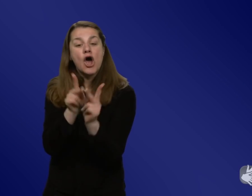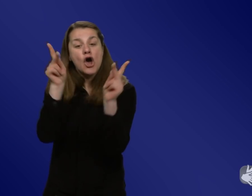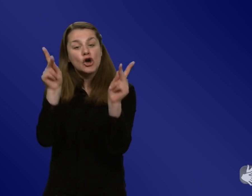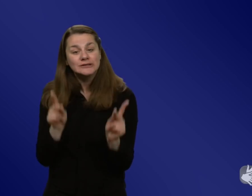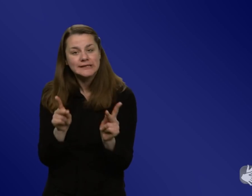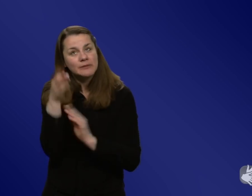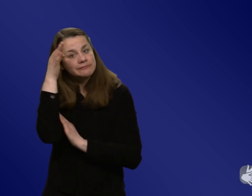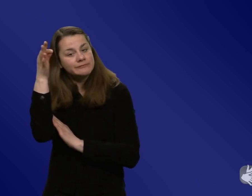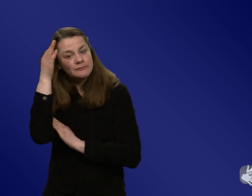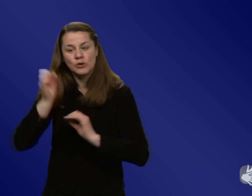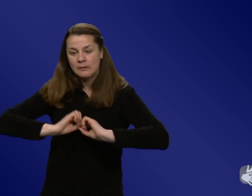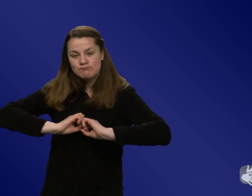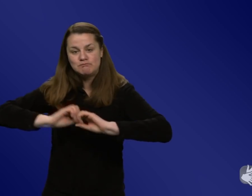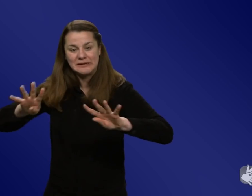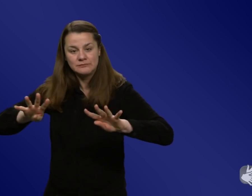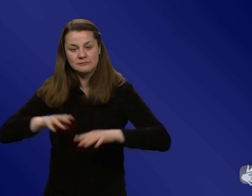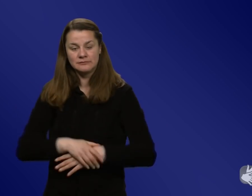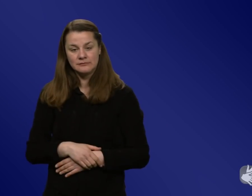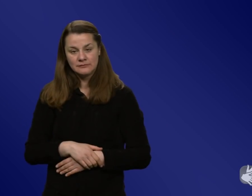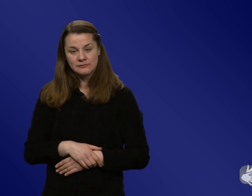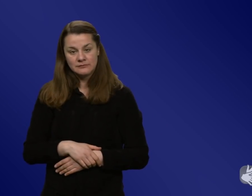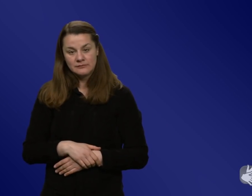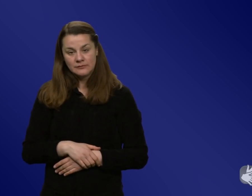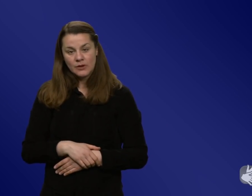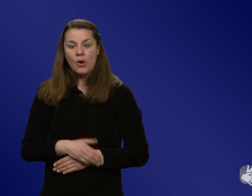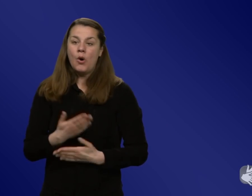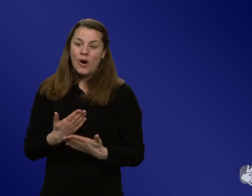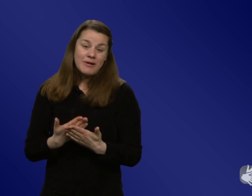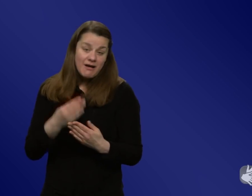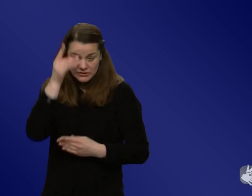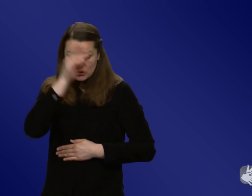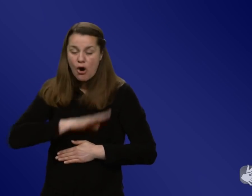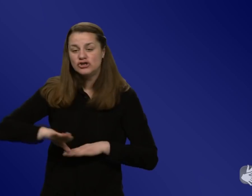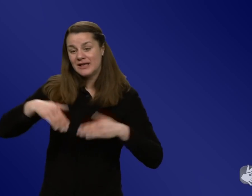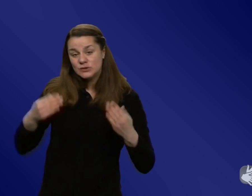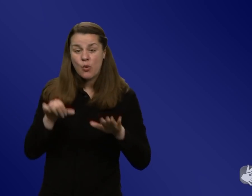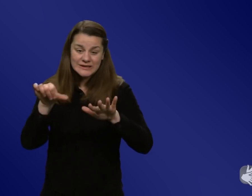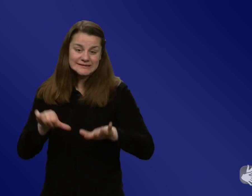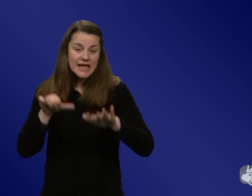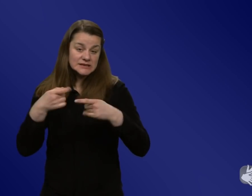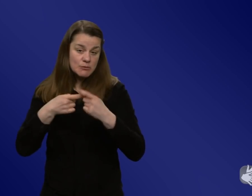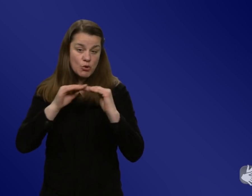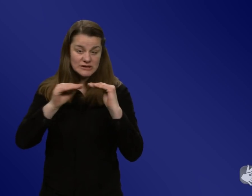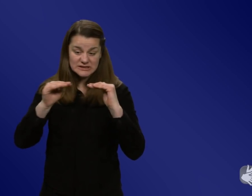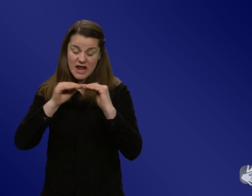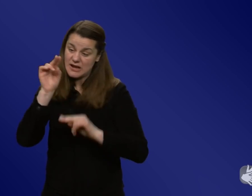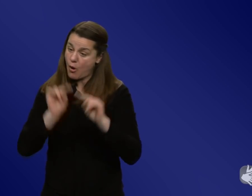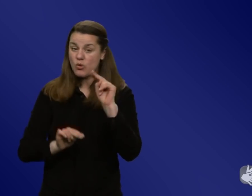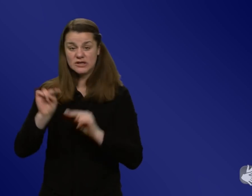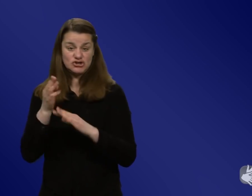glaube, dass da einfach vielleicht auch der Föderalismus oder das Aufteilen auf die Kommunen, das ist eben so ein zweischneidiges Schwert. Man